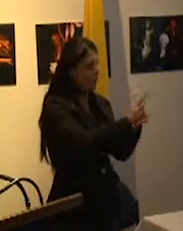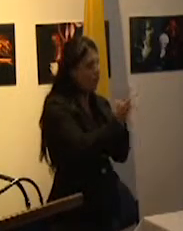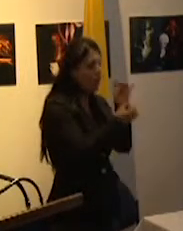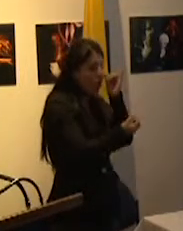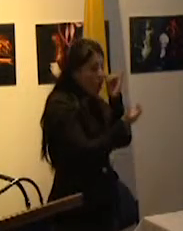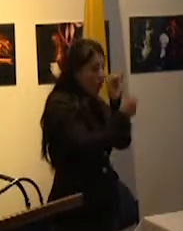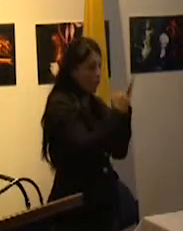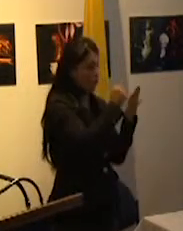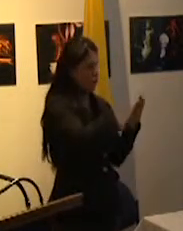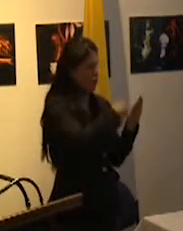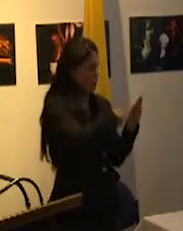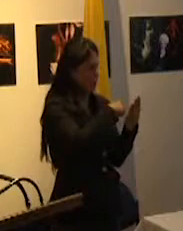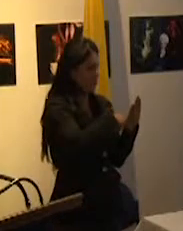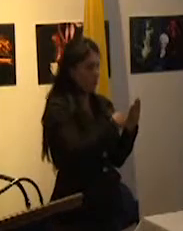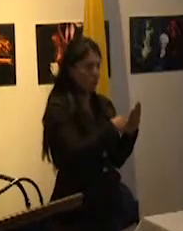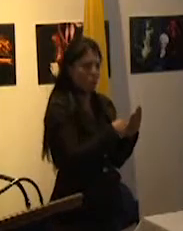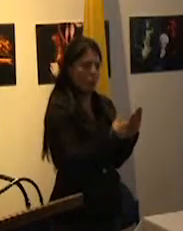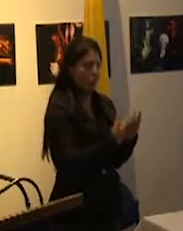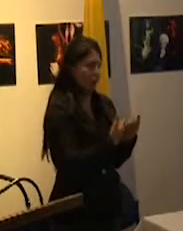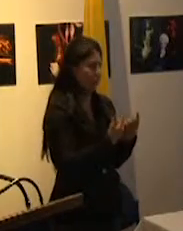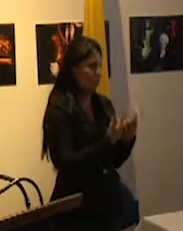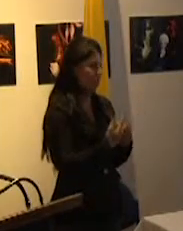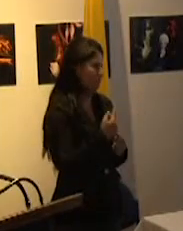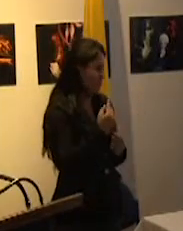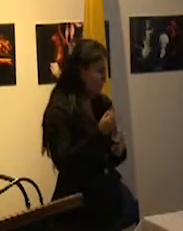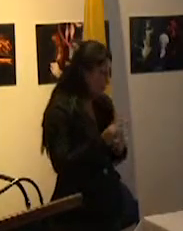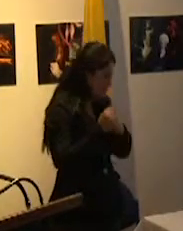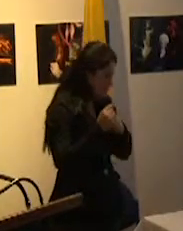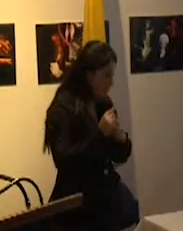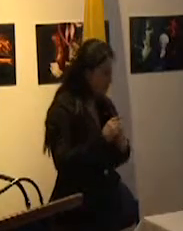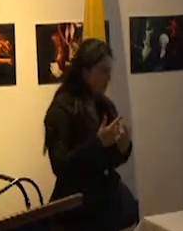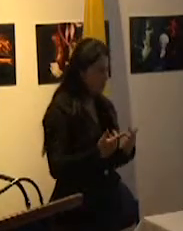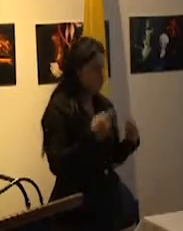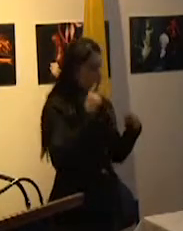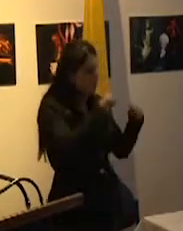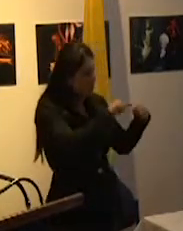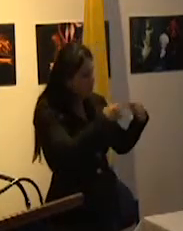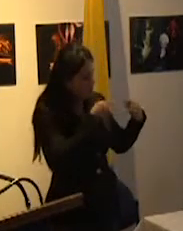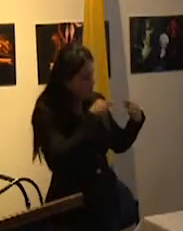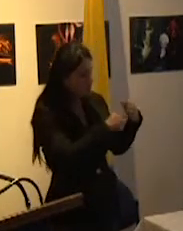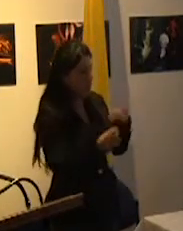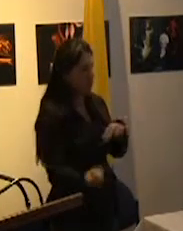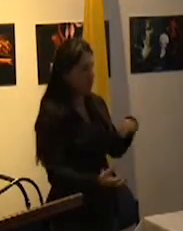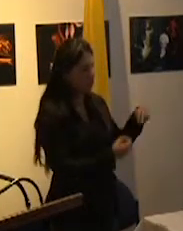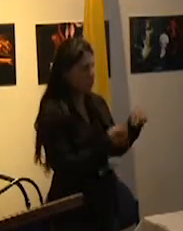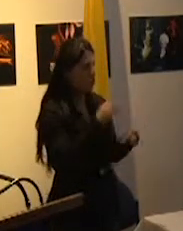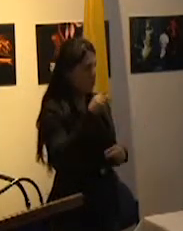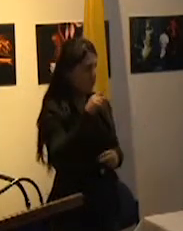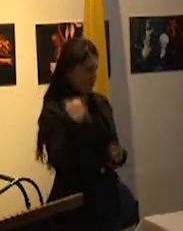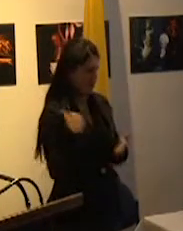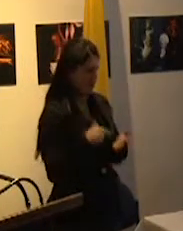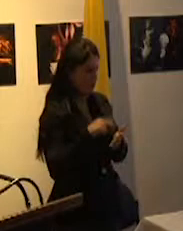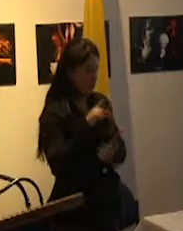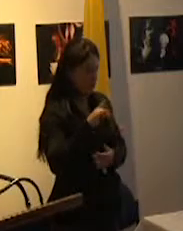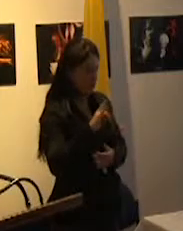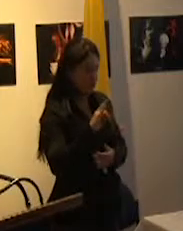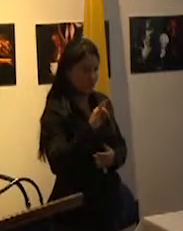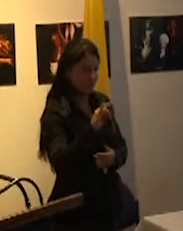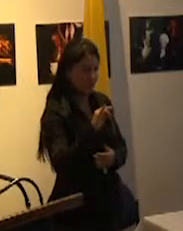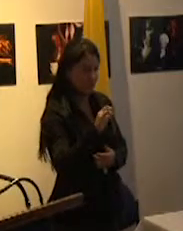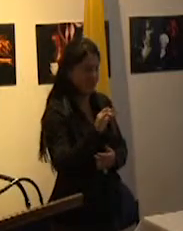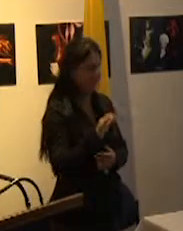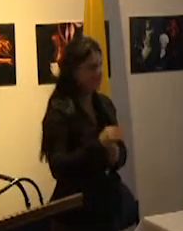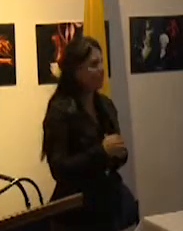de un modo muy peculiar. La meta de la educación para Durgen y para su impronta de la educación